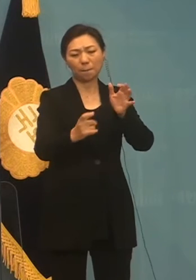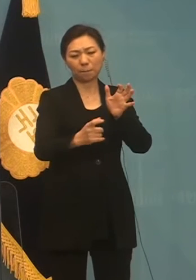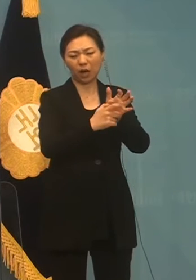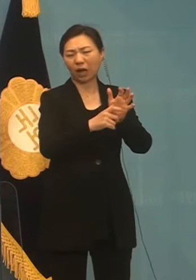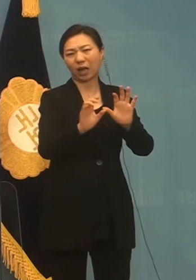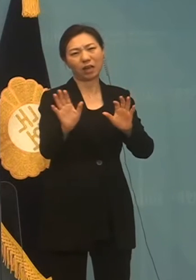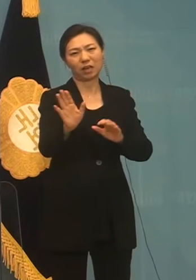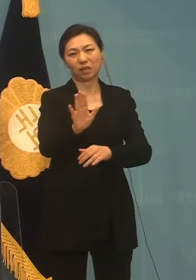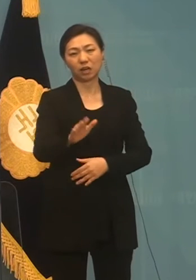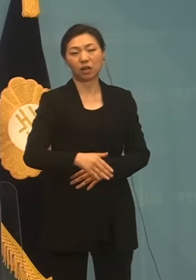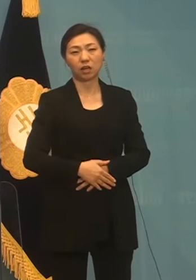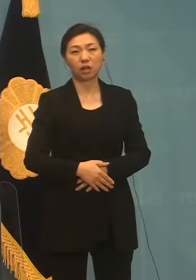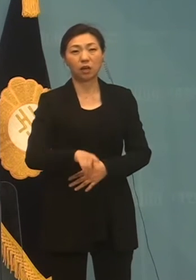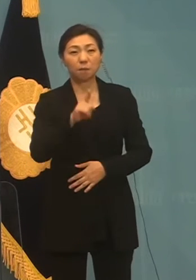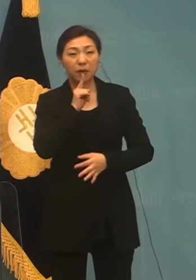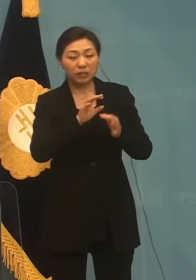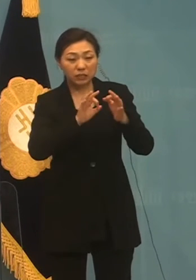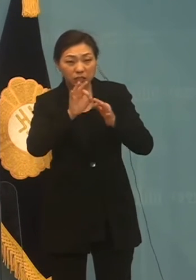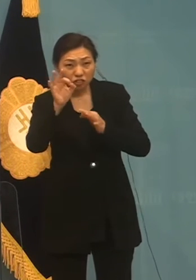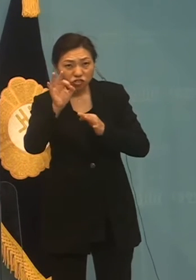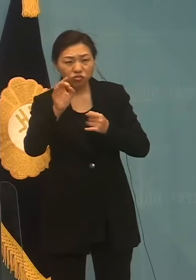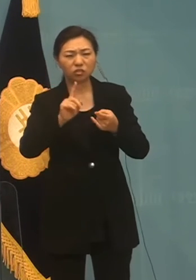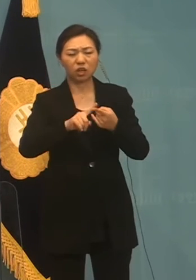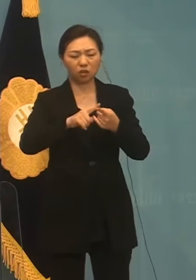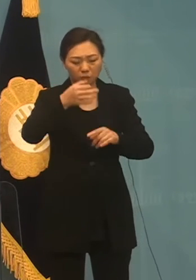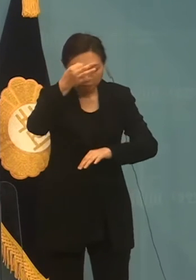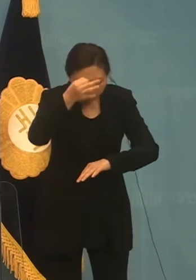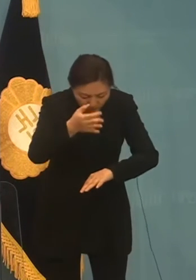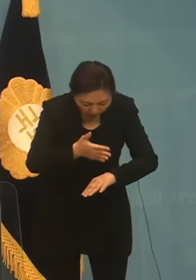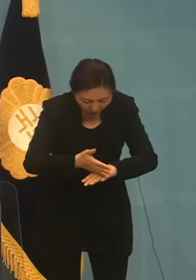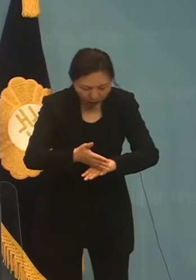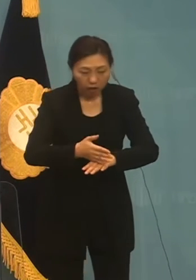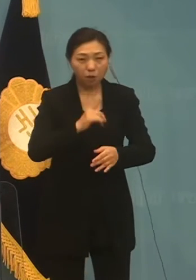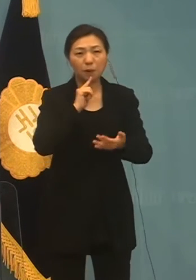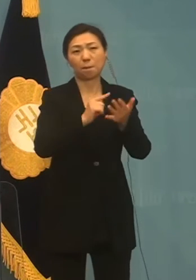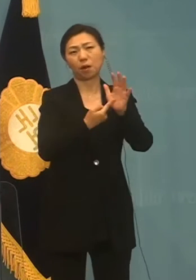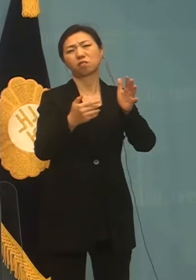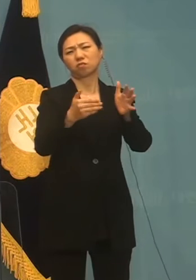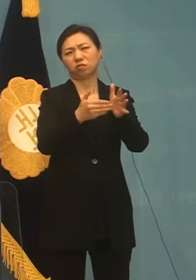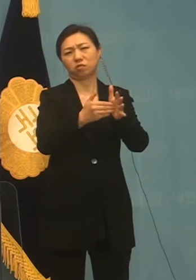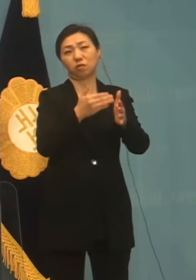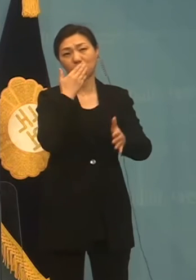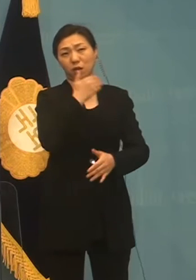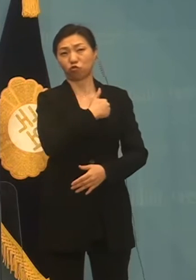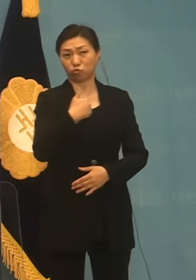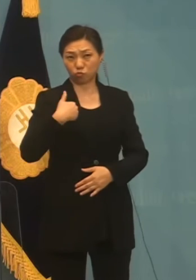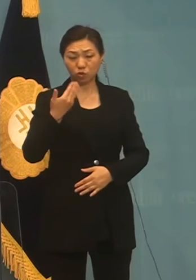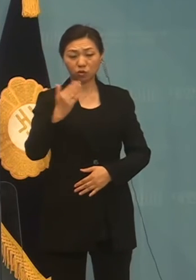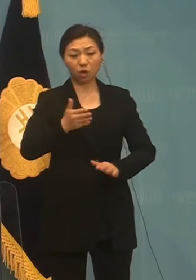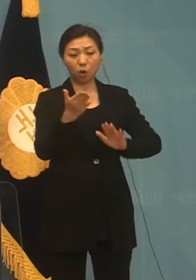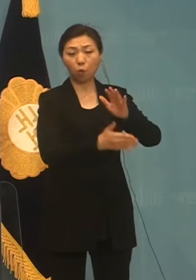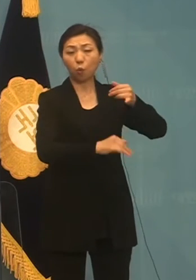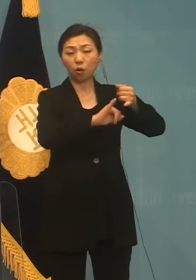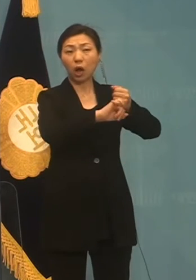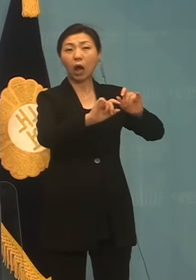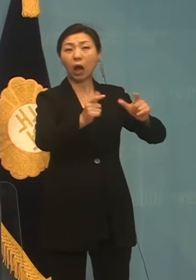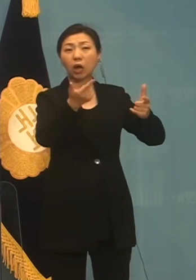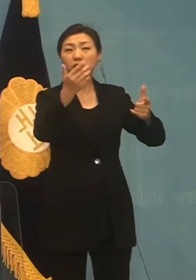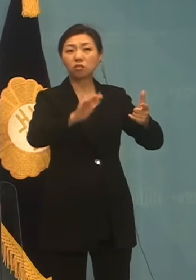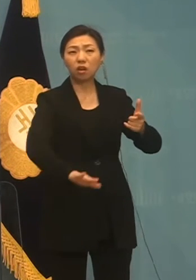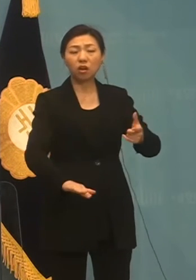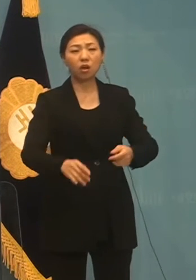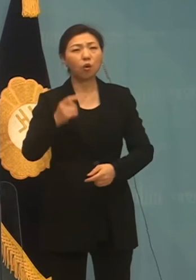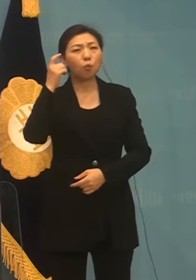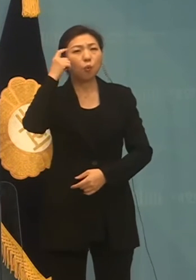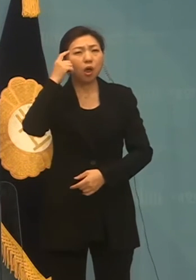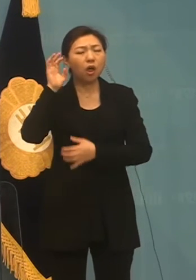잘못된 발언은 주어 담고 사과하면 될 일입니다. 그런데 공약도 아니라면서 계속 같은